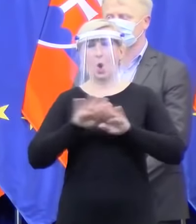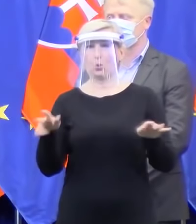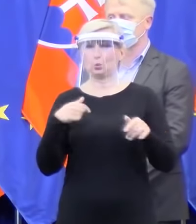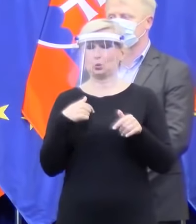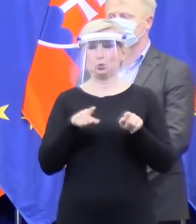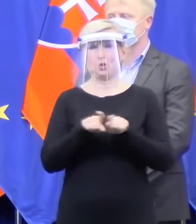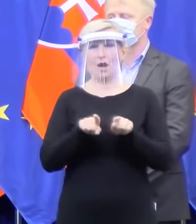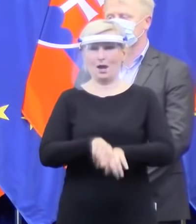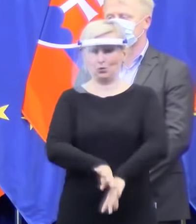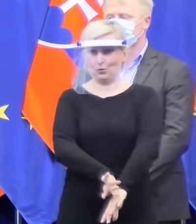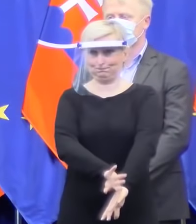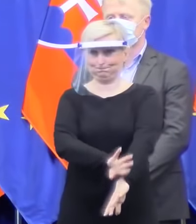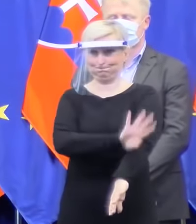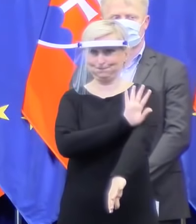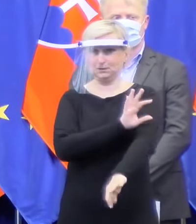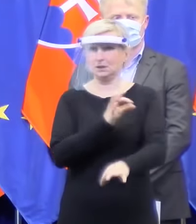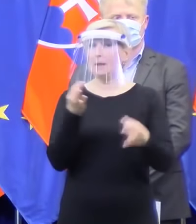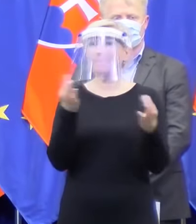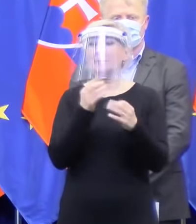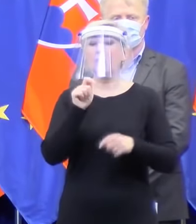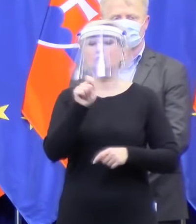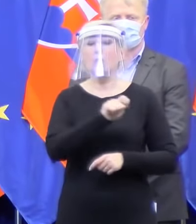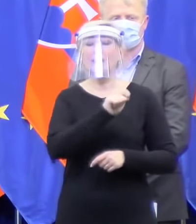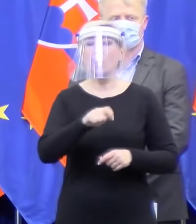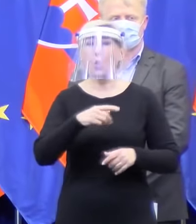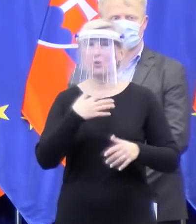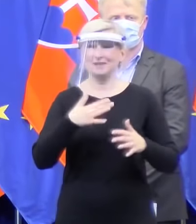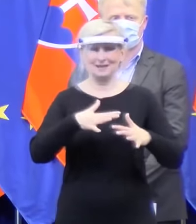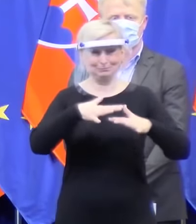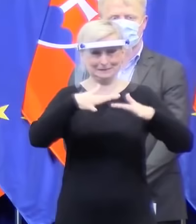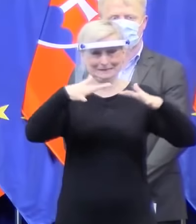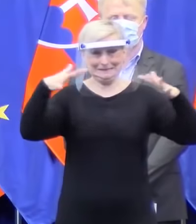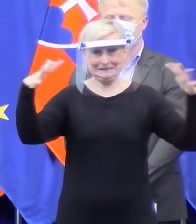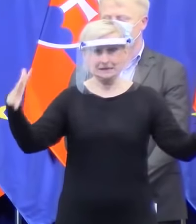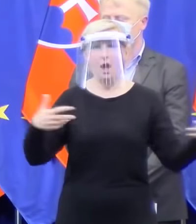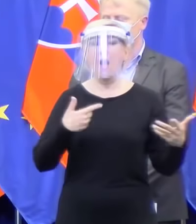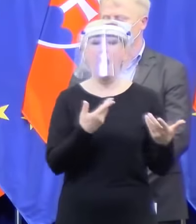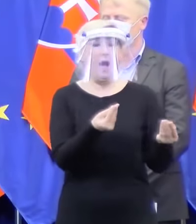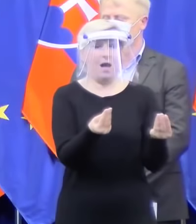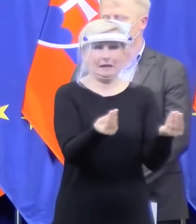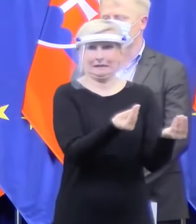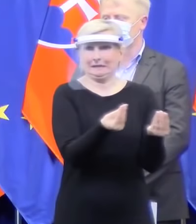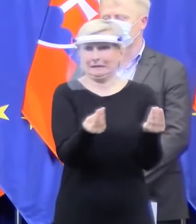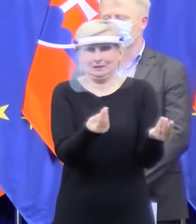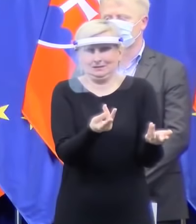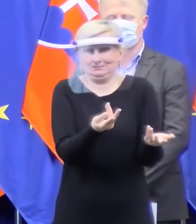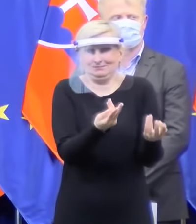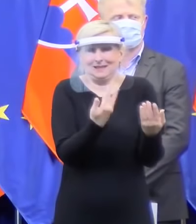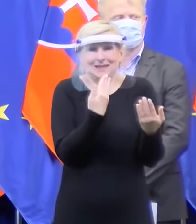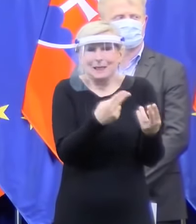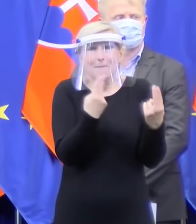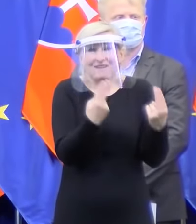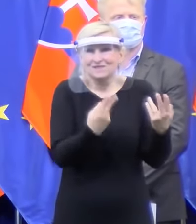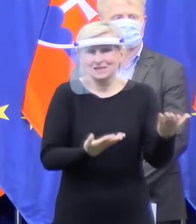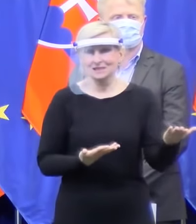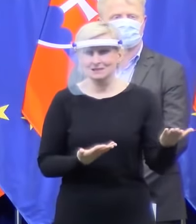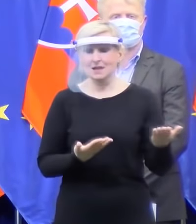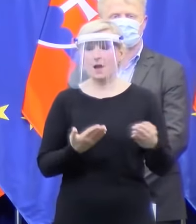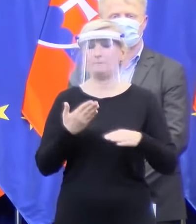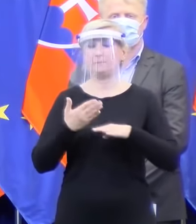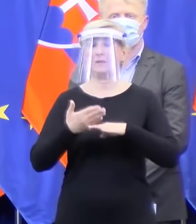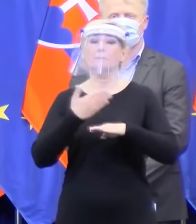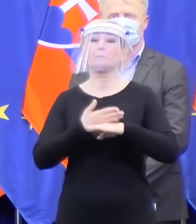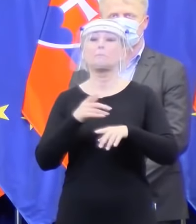naozaj máme ich už v háldu a nemáme s nimi čo robiť. Videli sme pred voľbami, pardon, pred odozdaním vlády pán Pelegrini sa